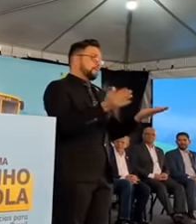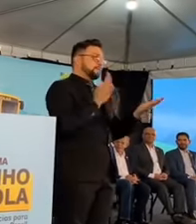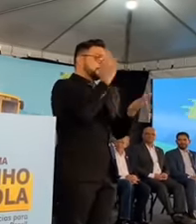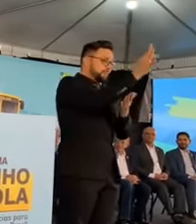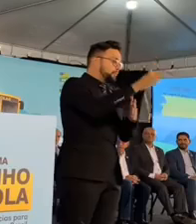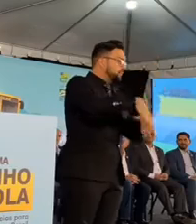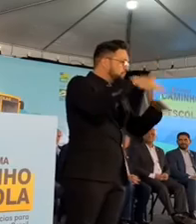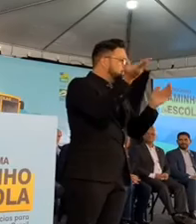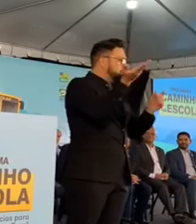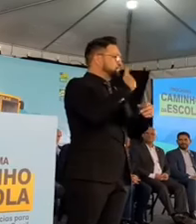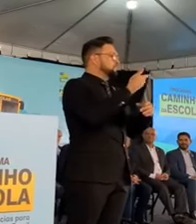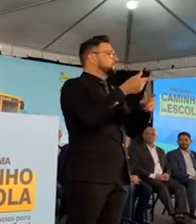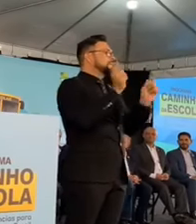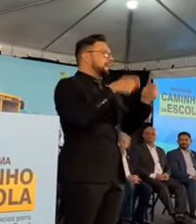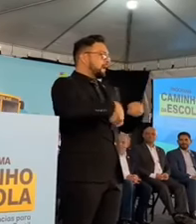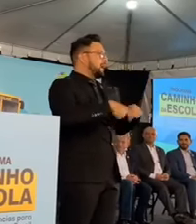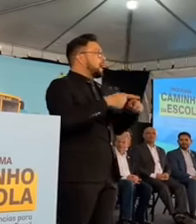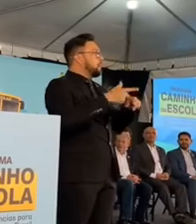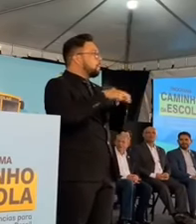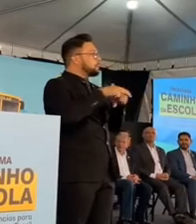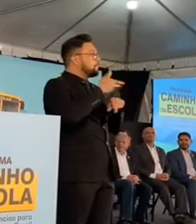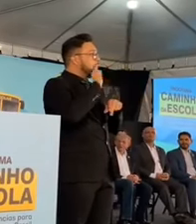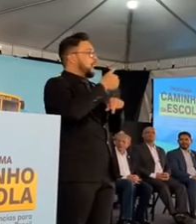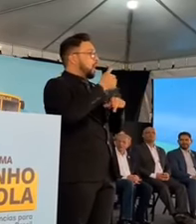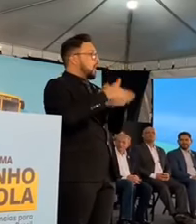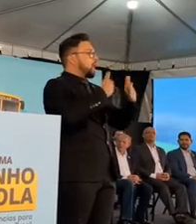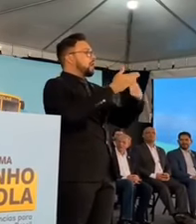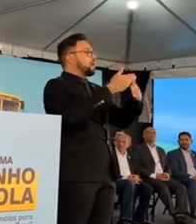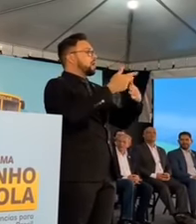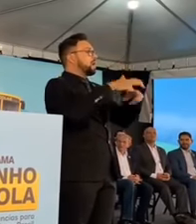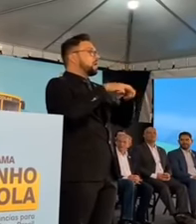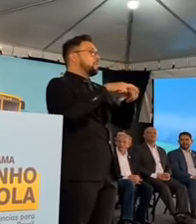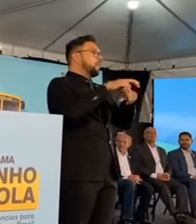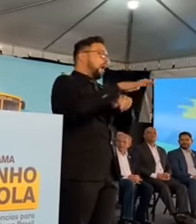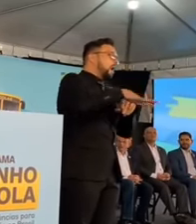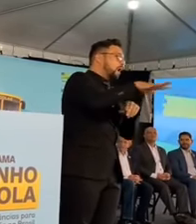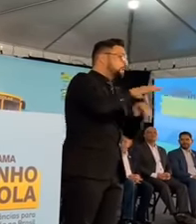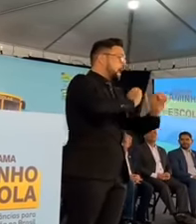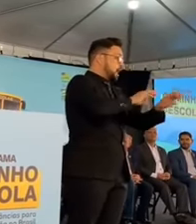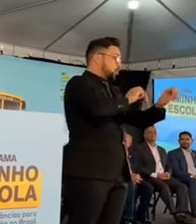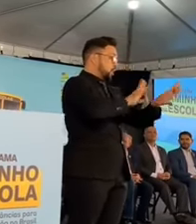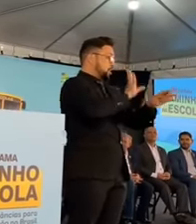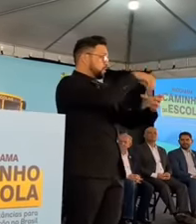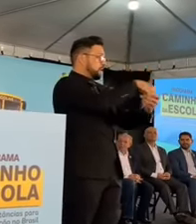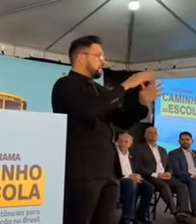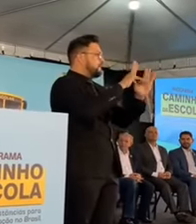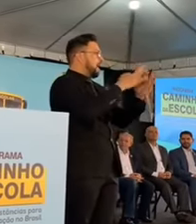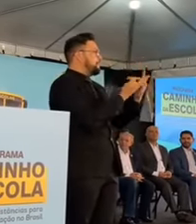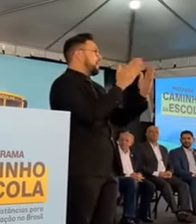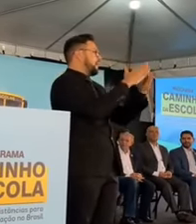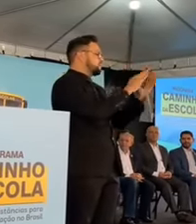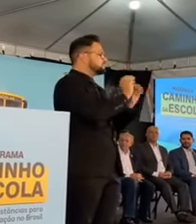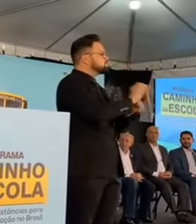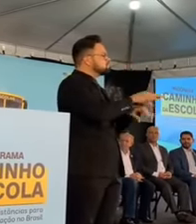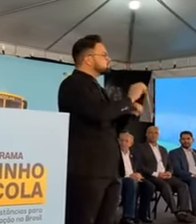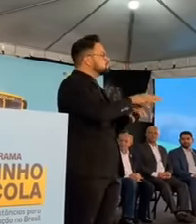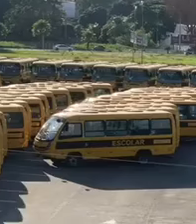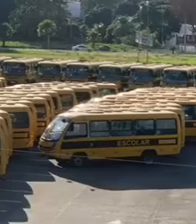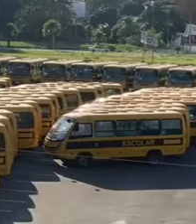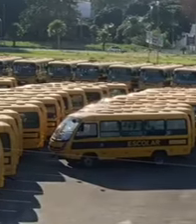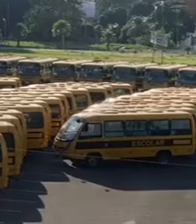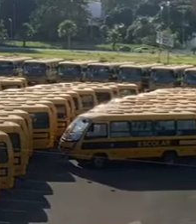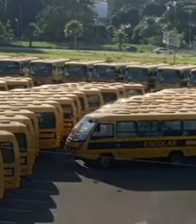E essa melhora só poderá de vir da educação que estamos em casa e da instrução que tem nas escolas.